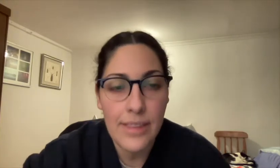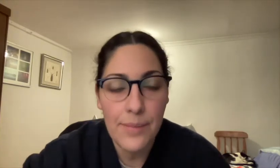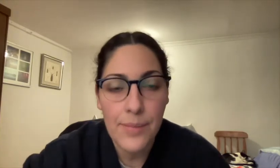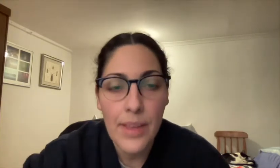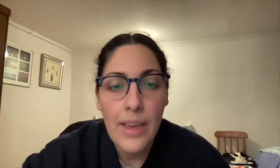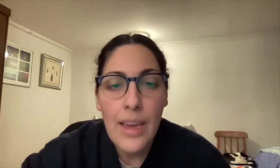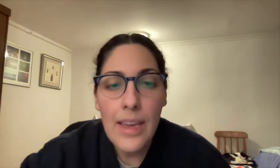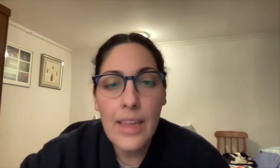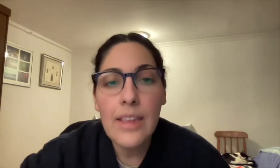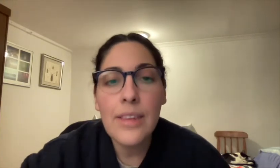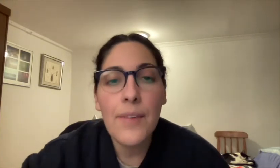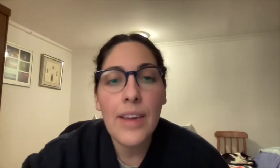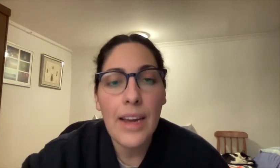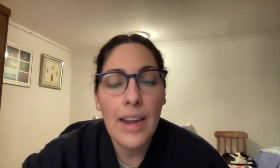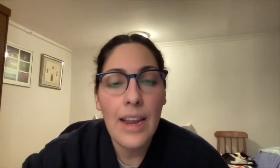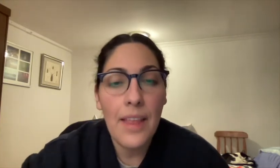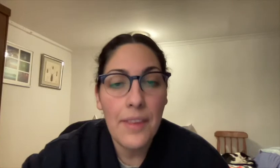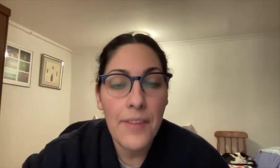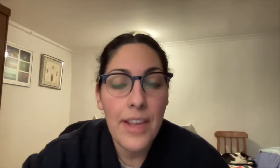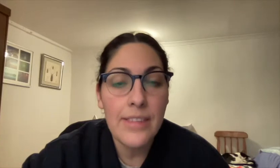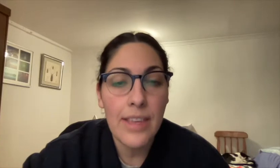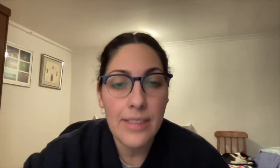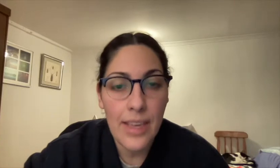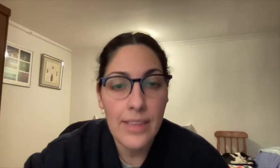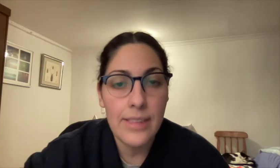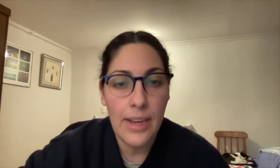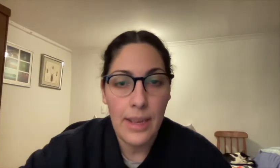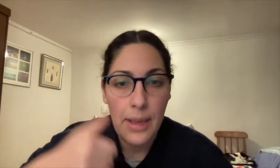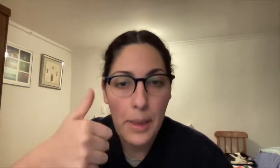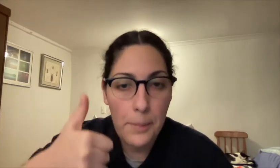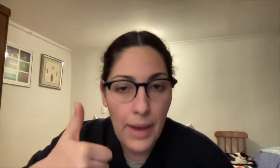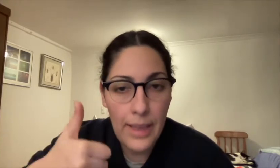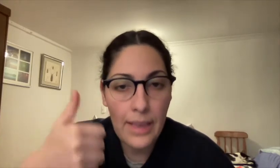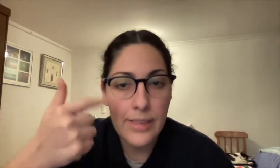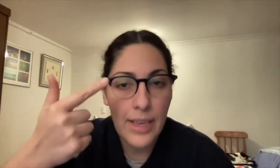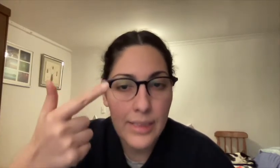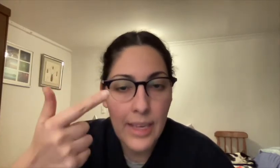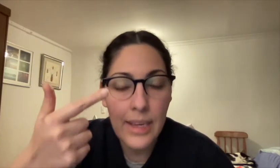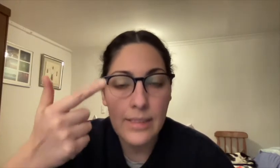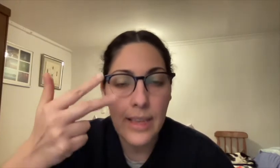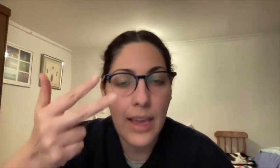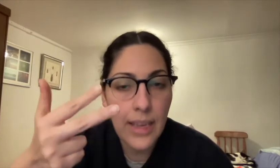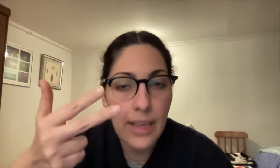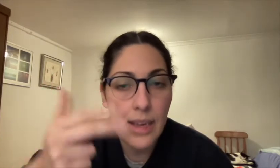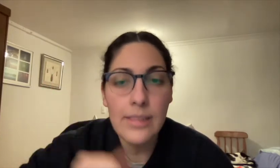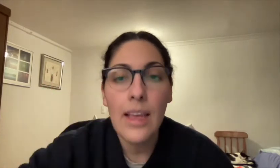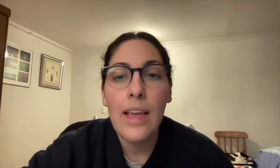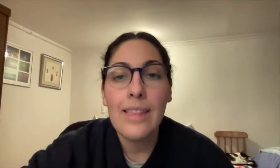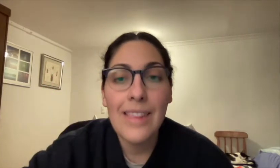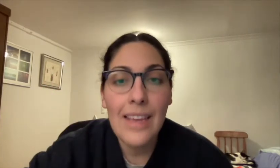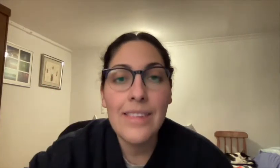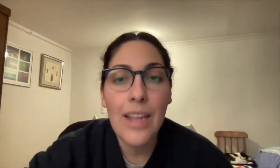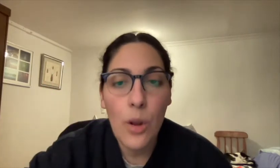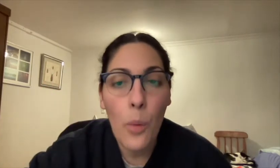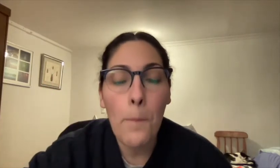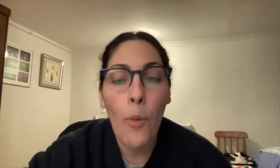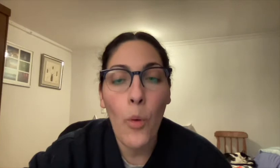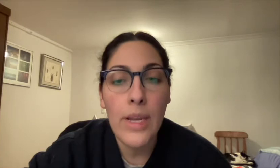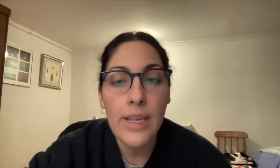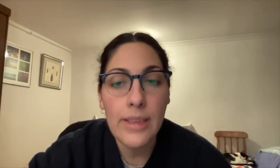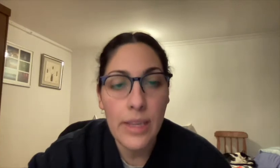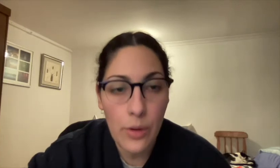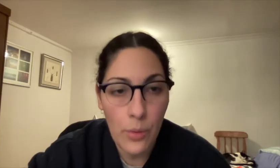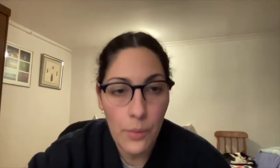siguiente. Identificar las diferencias entre mayas, aztecas e incas desde lo